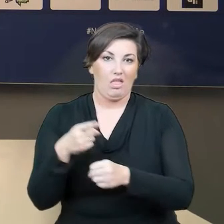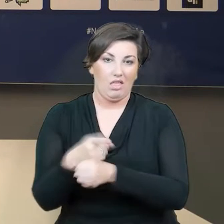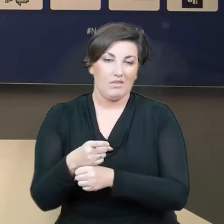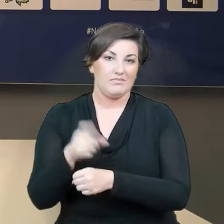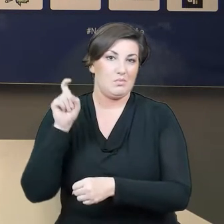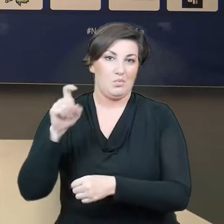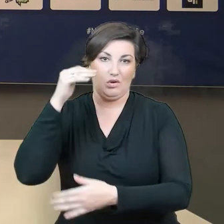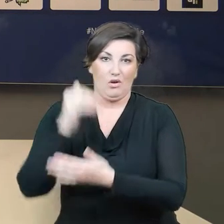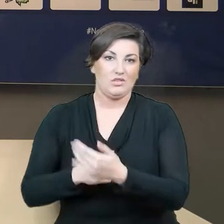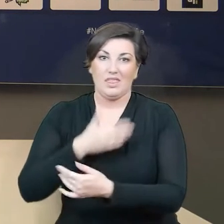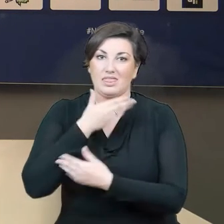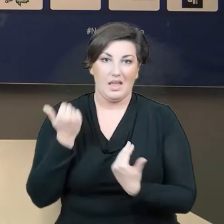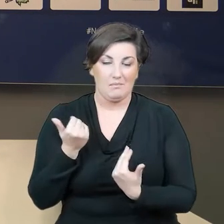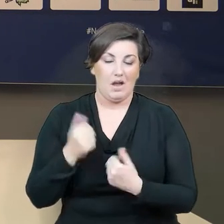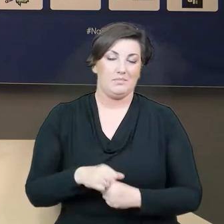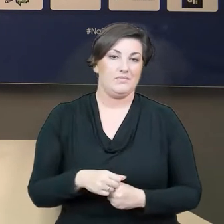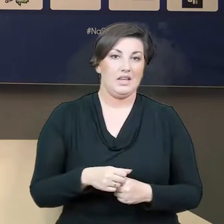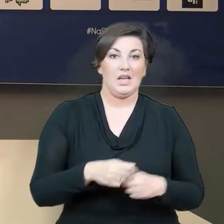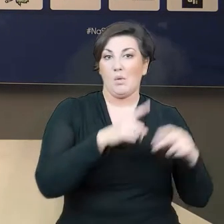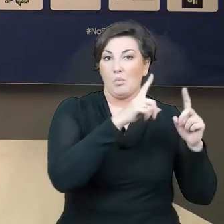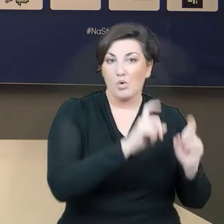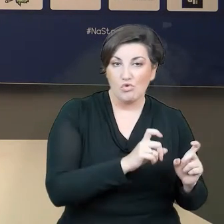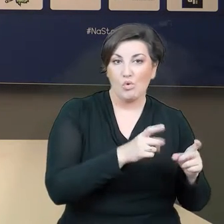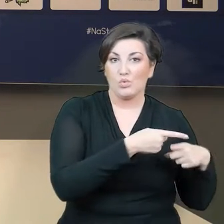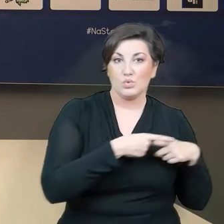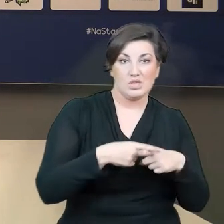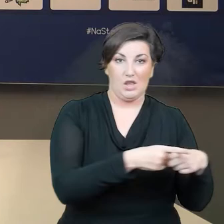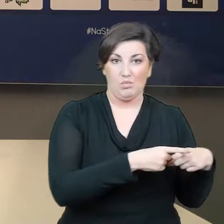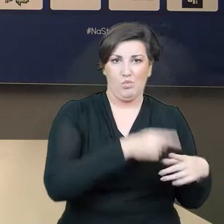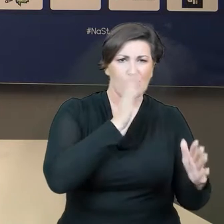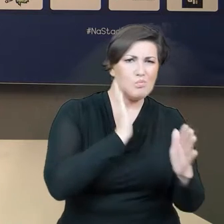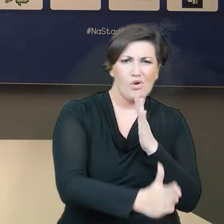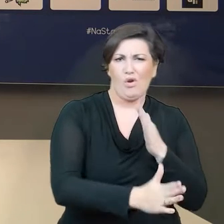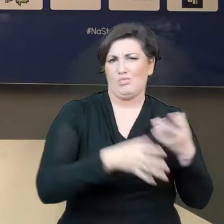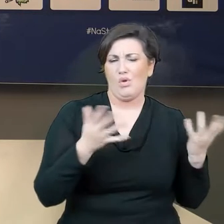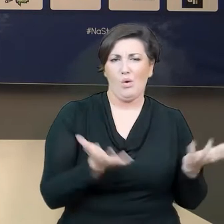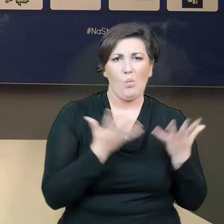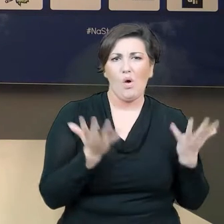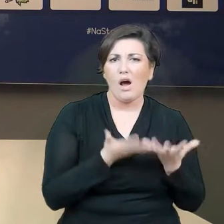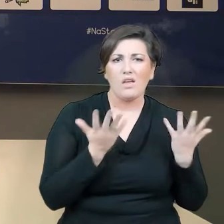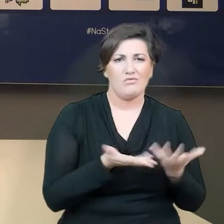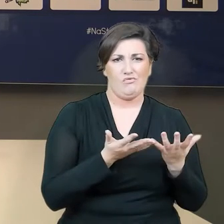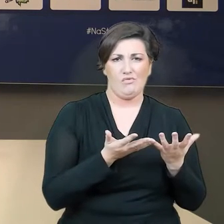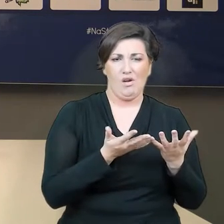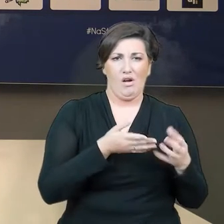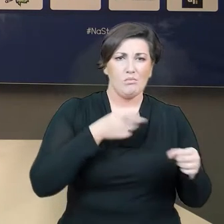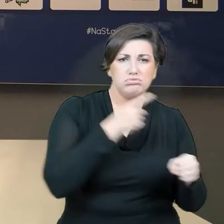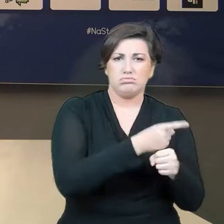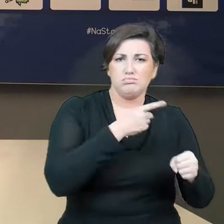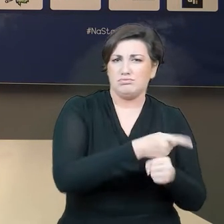jak zespół na samym początku podchodził do meczów bezkompromisowo, zdobywał bramki, zdobywał punkty. Tak po